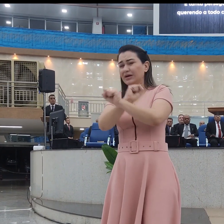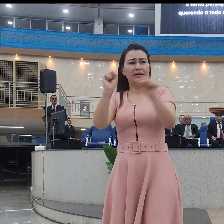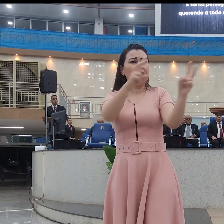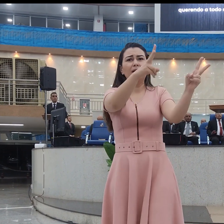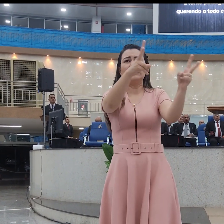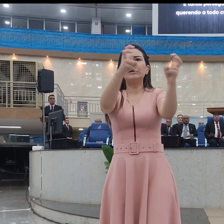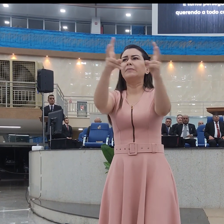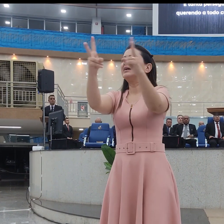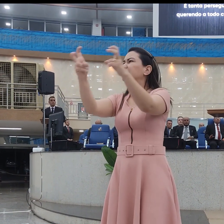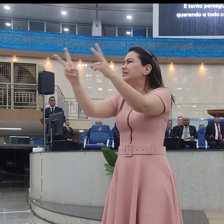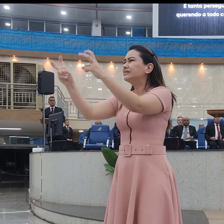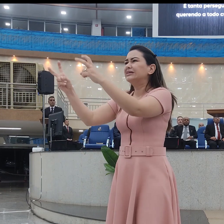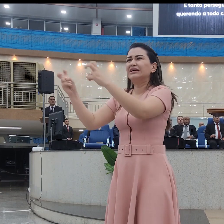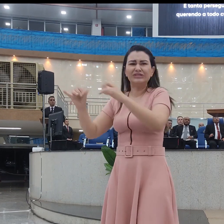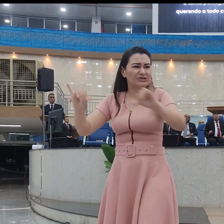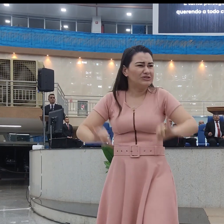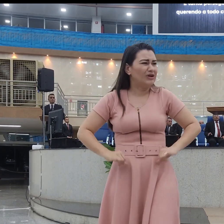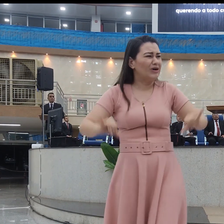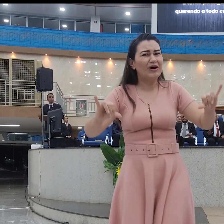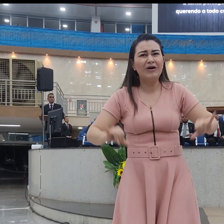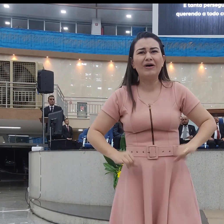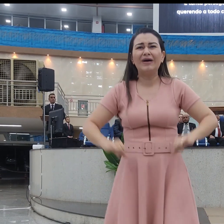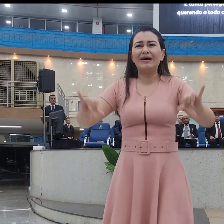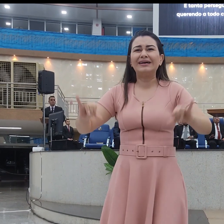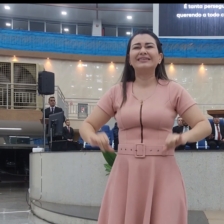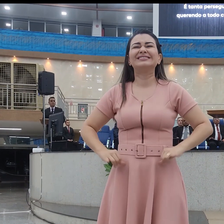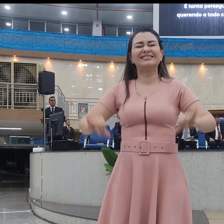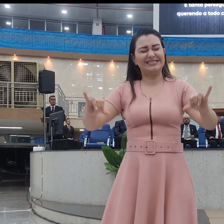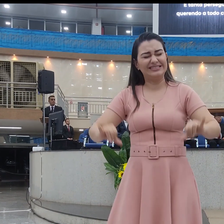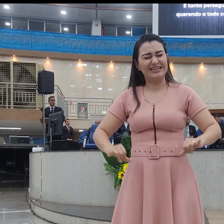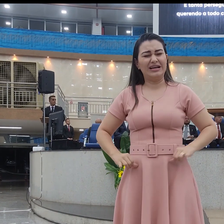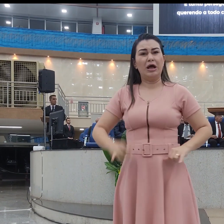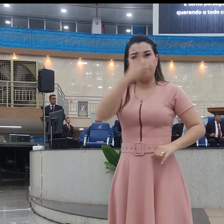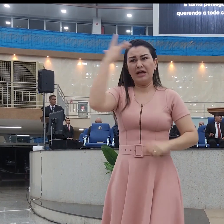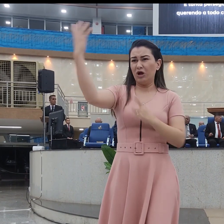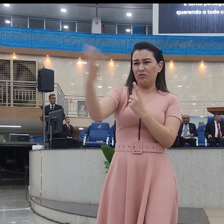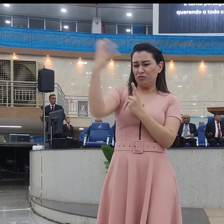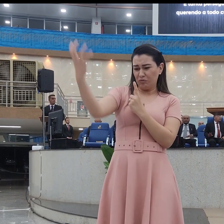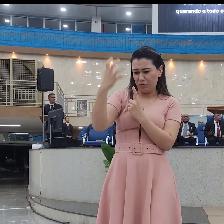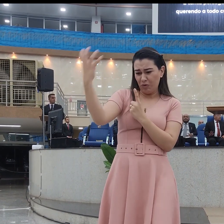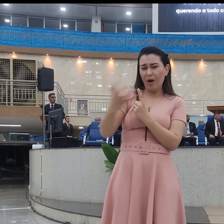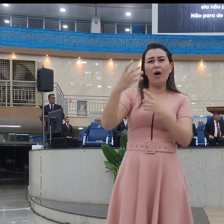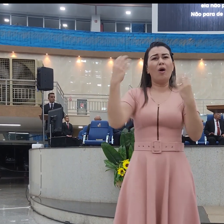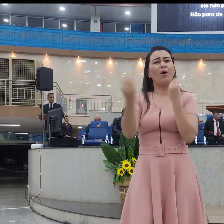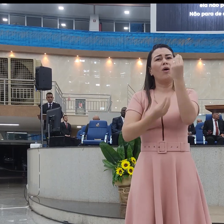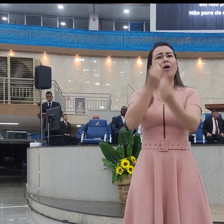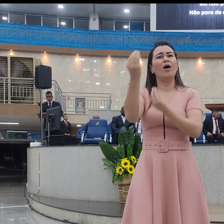custo nos calar É tanta falta de amor É morte, violência e dor